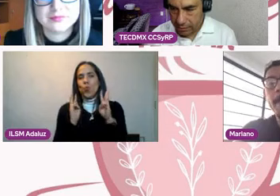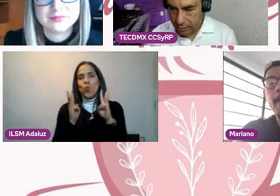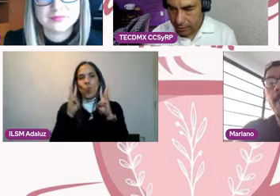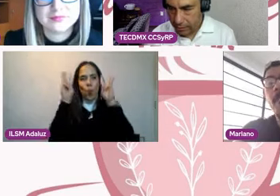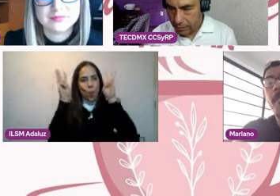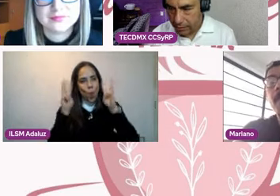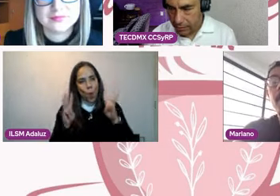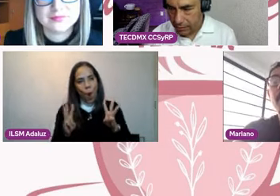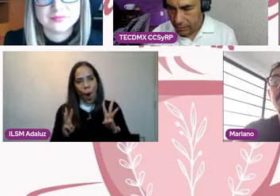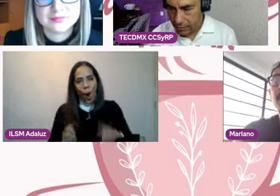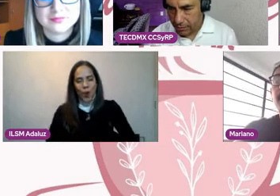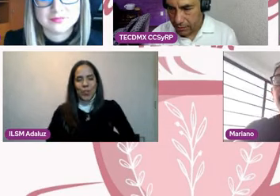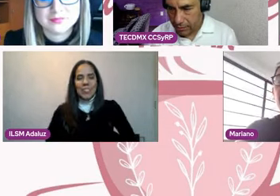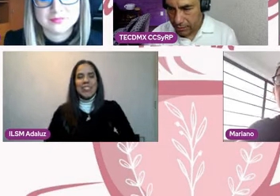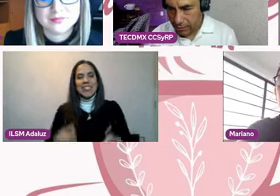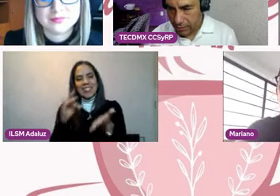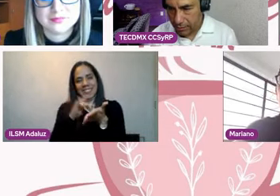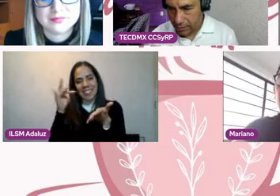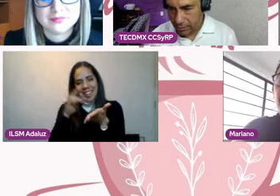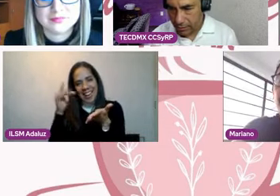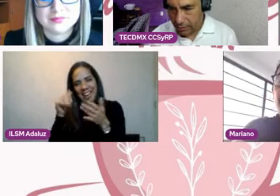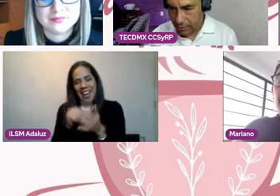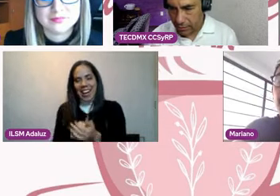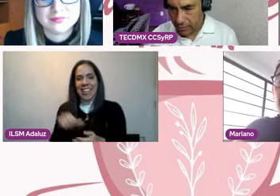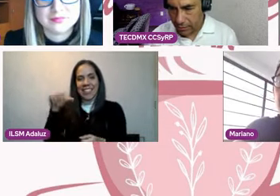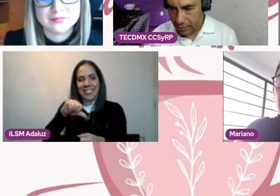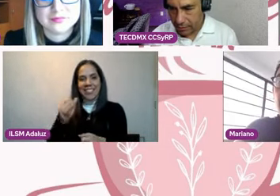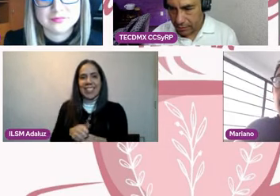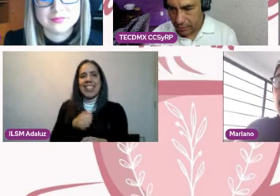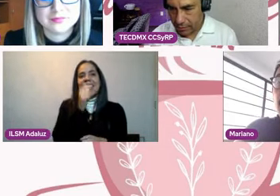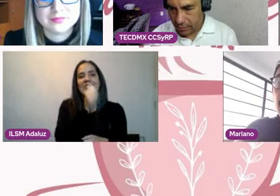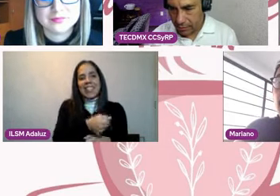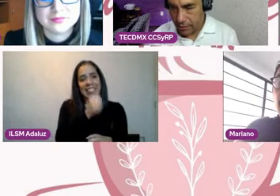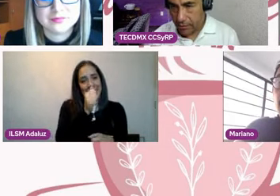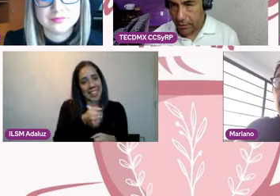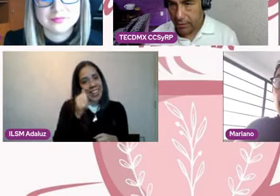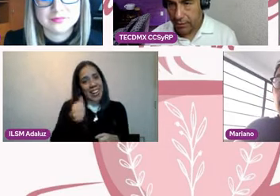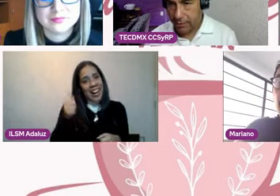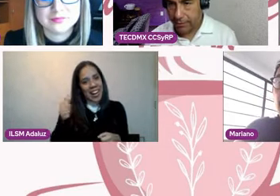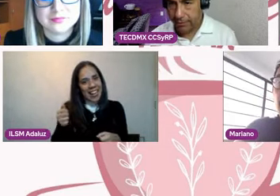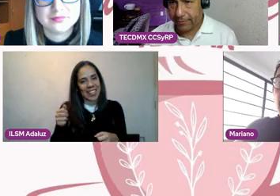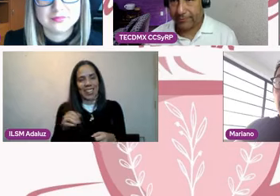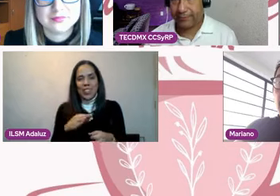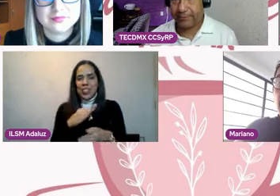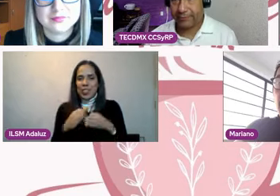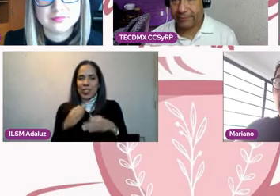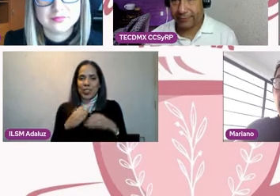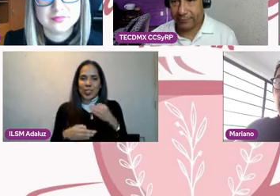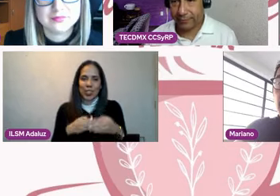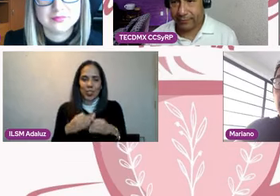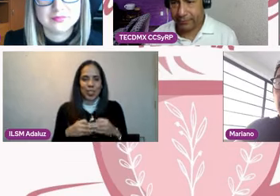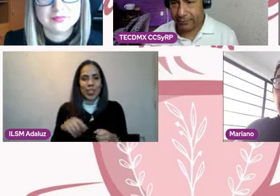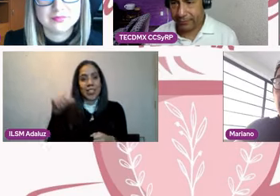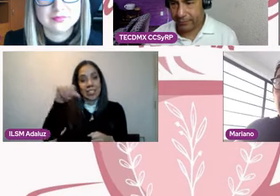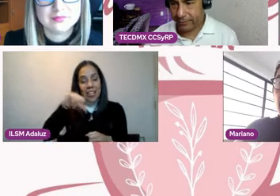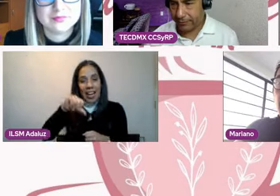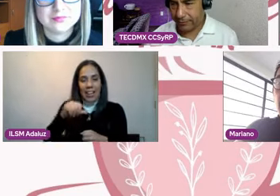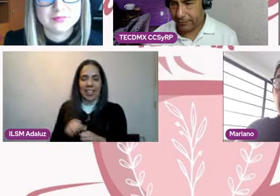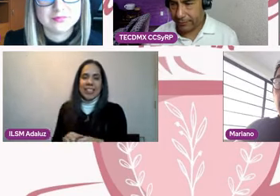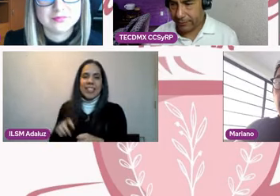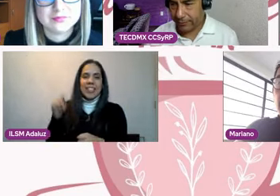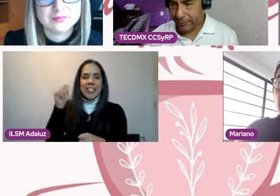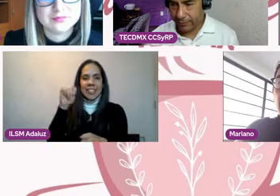agradecer muchísimo, como cada miércoles, al área de comunicación social y relaciones públicas de este tribunal que